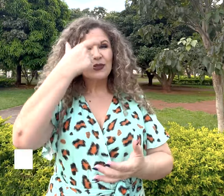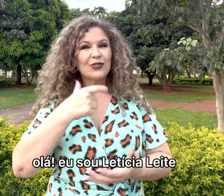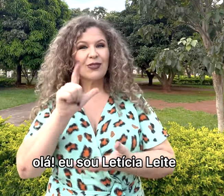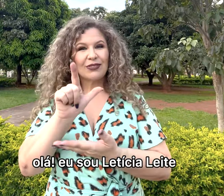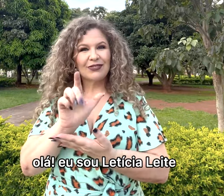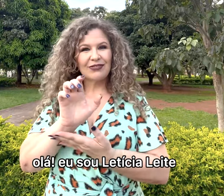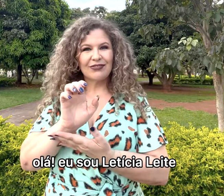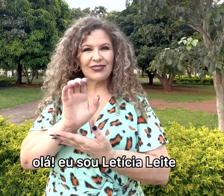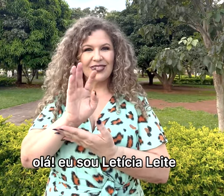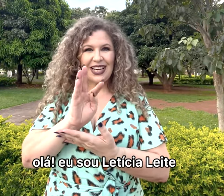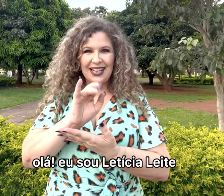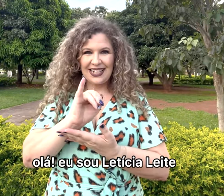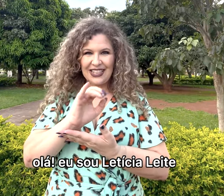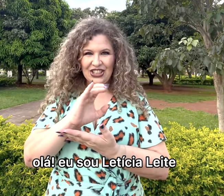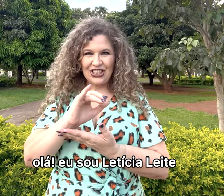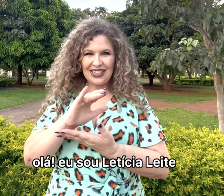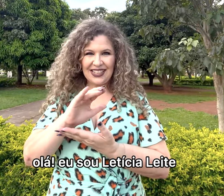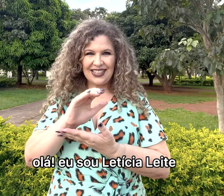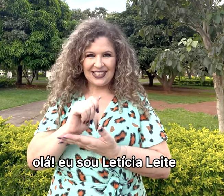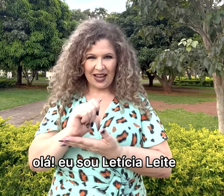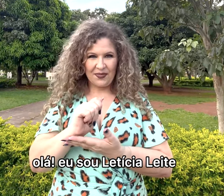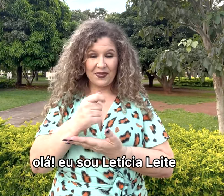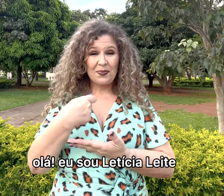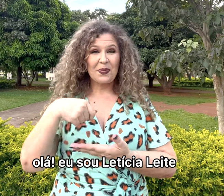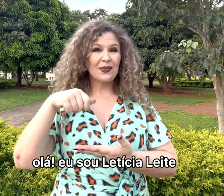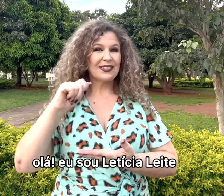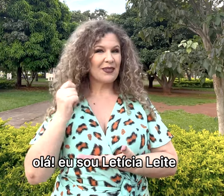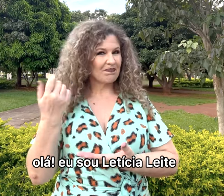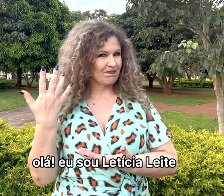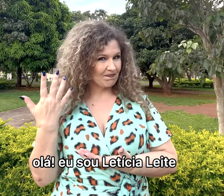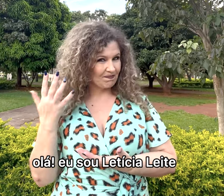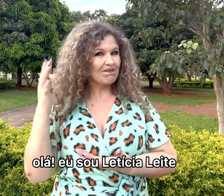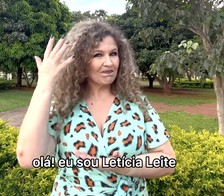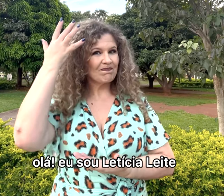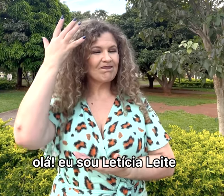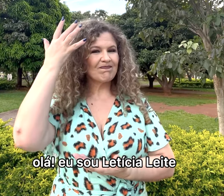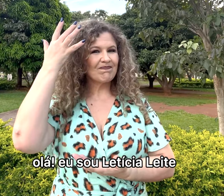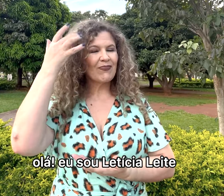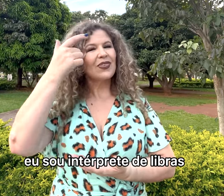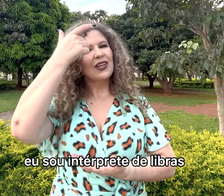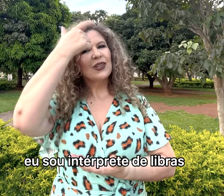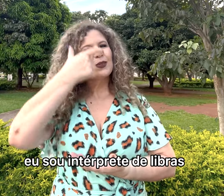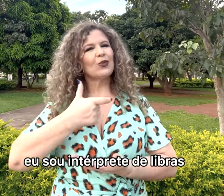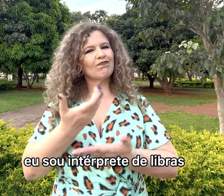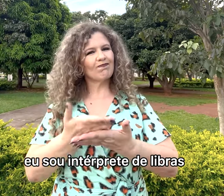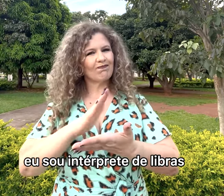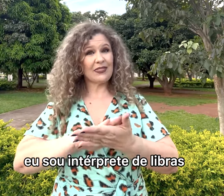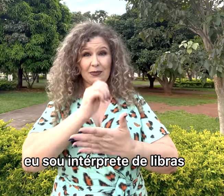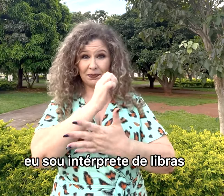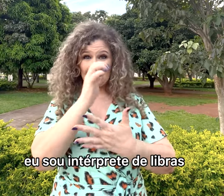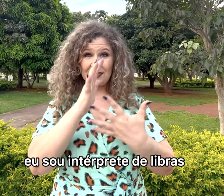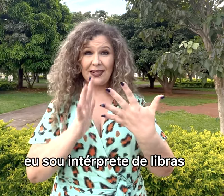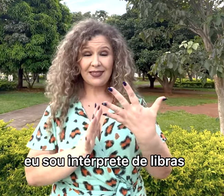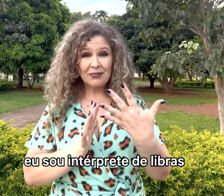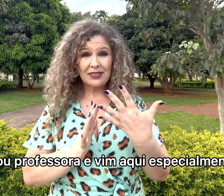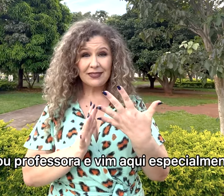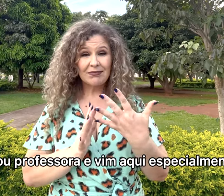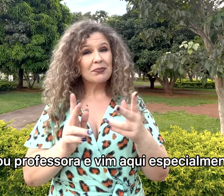Olá, eu sou Letícia Leite, eu sou intérprete de Libras, eu sou